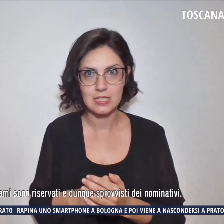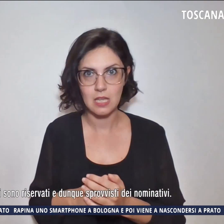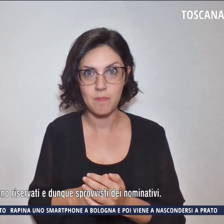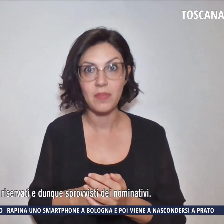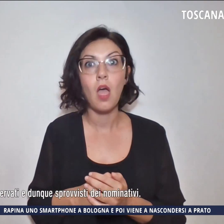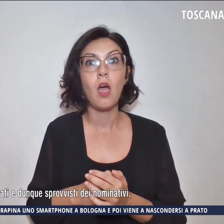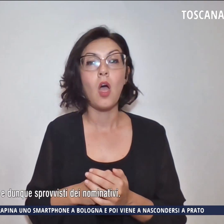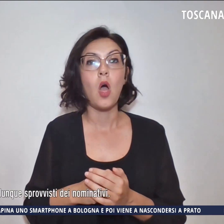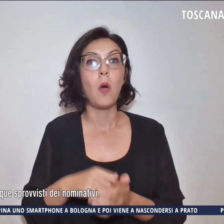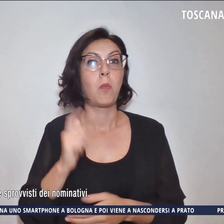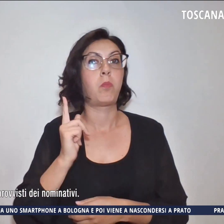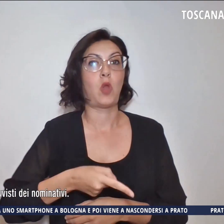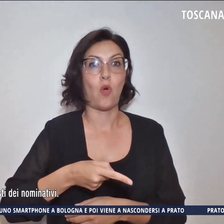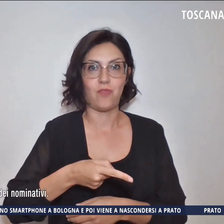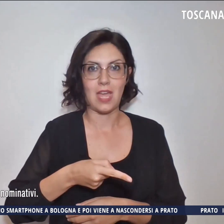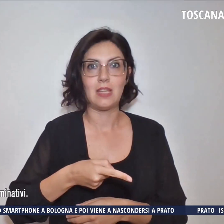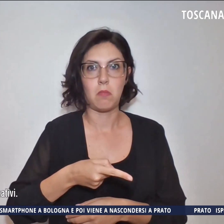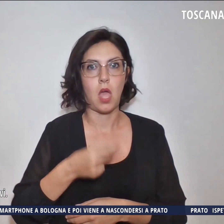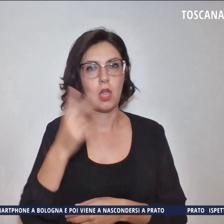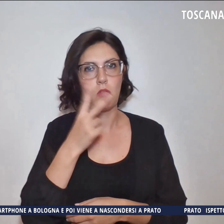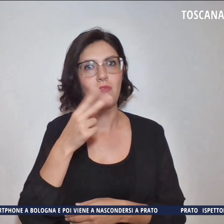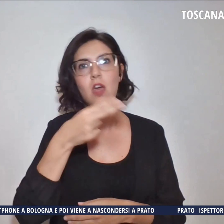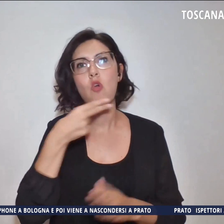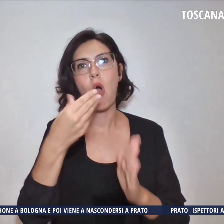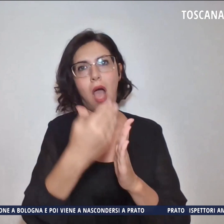compaiono sull'albo universitario.